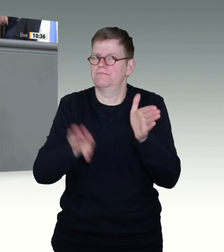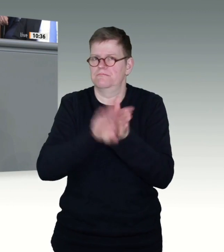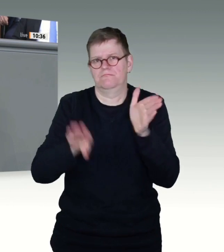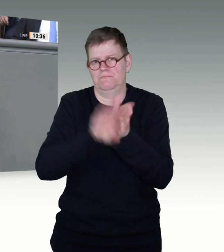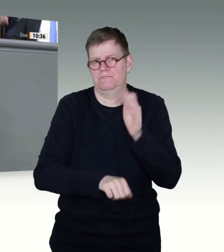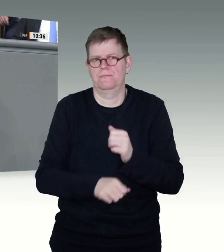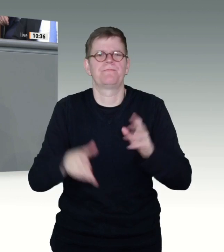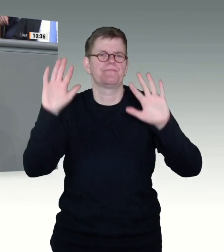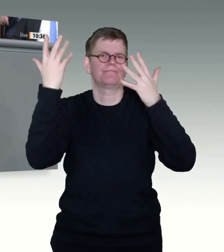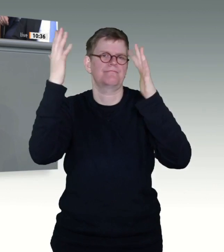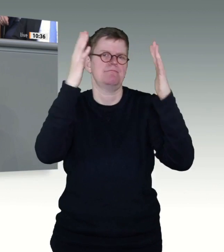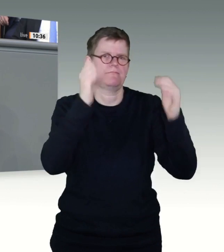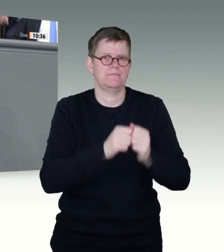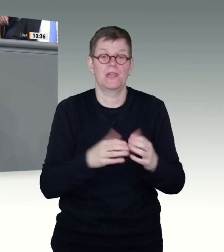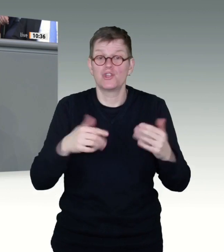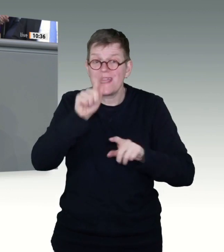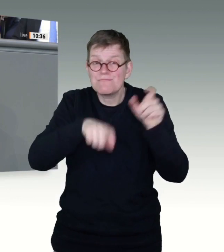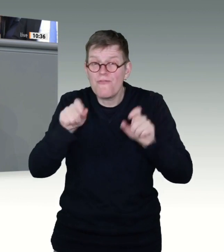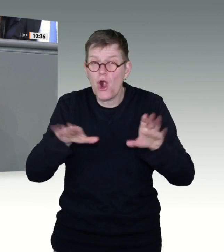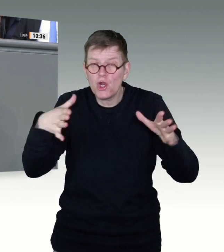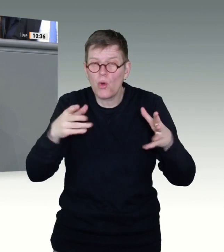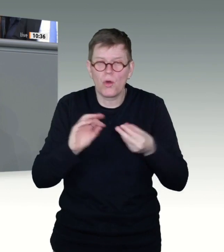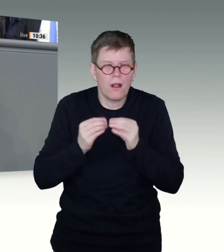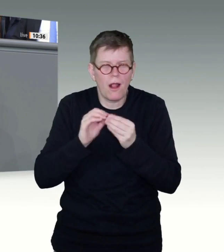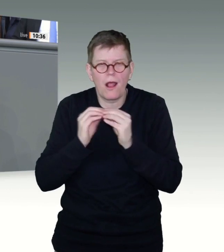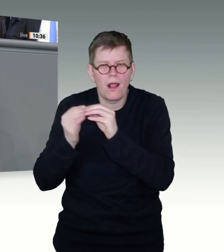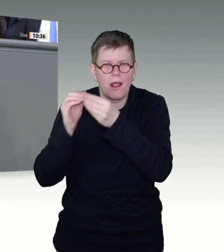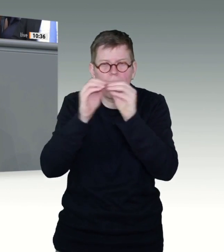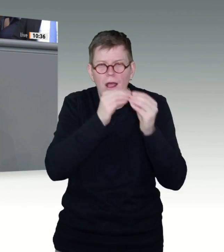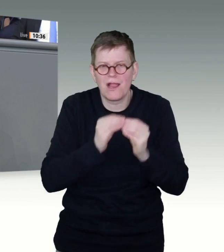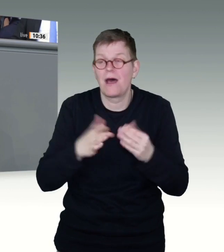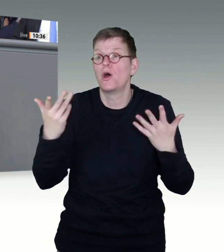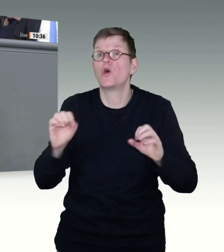Sanktionen und lassen Sie dieses Land wieder ohne Masken atmen. Vielen Dank.